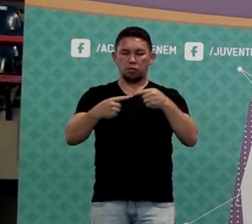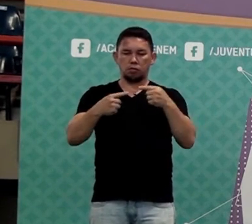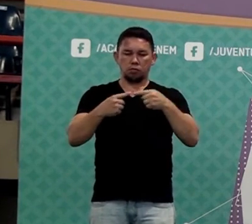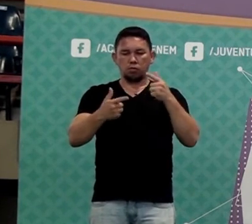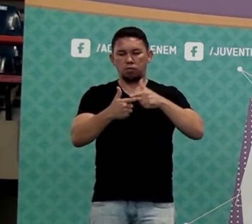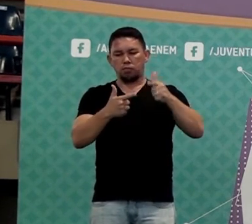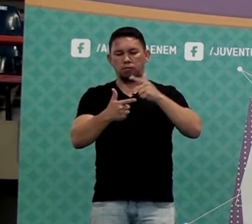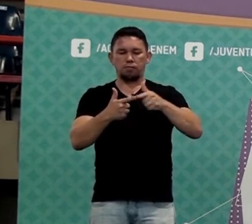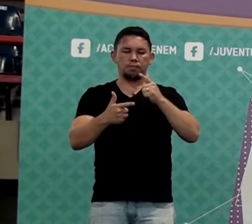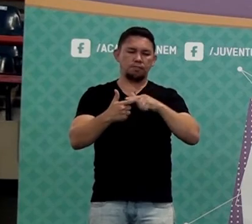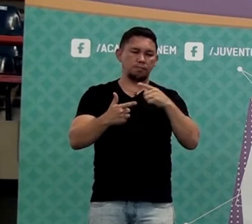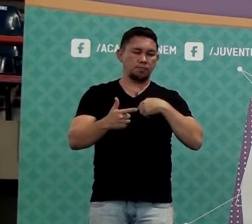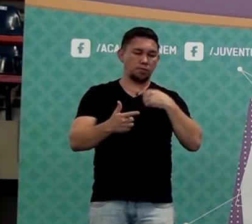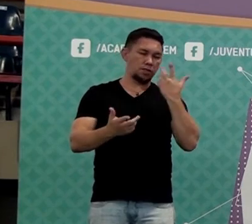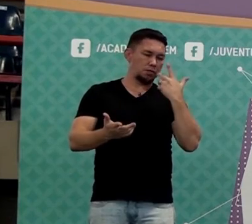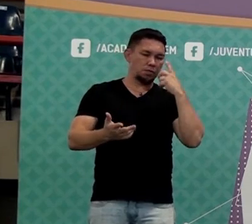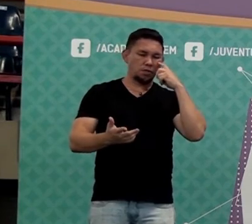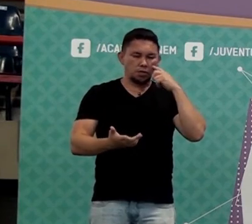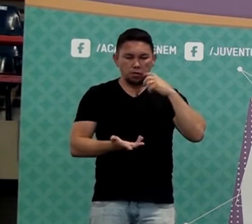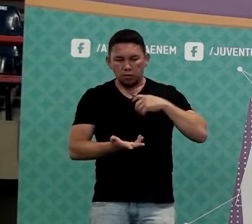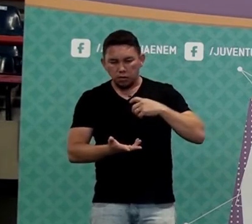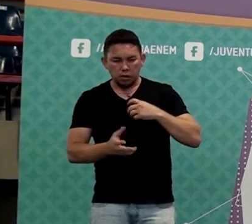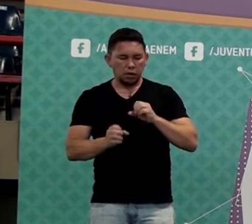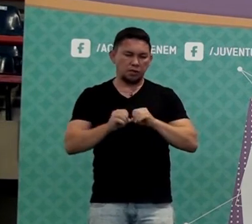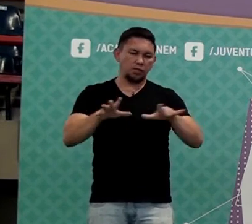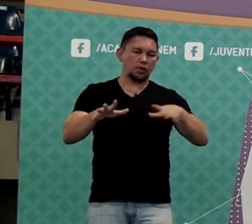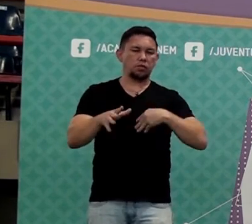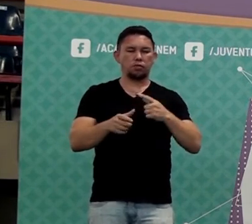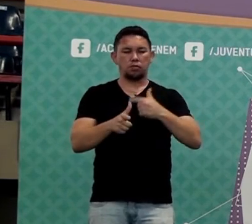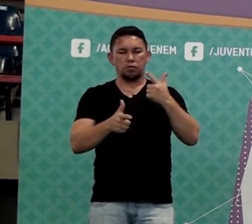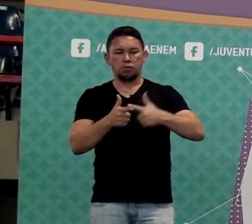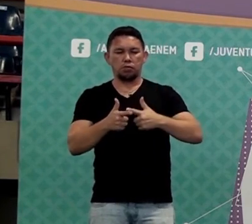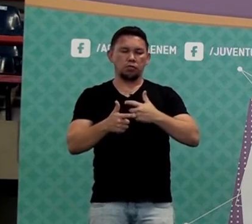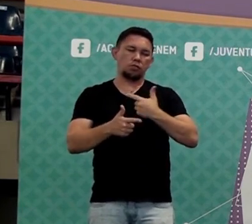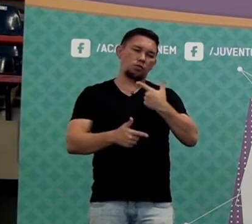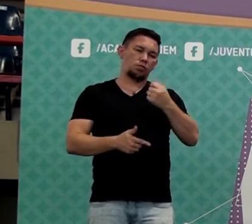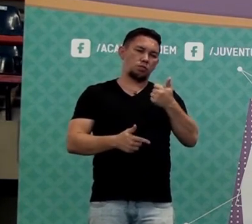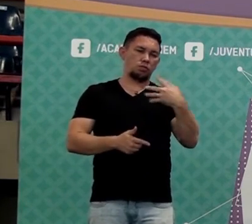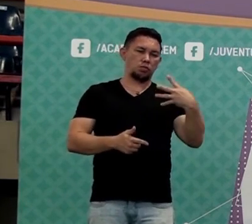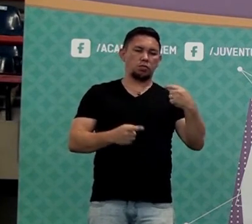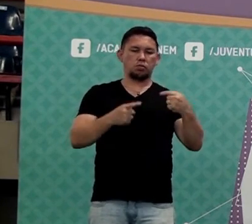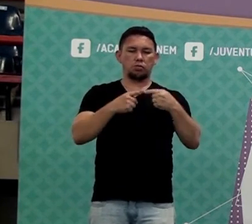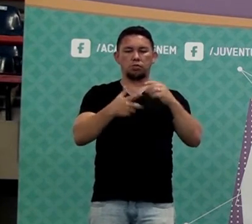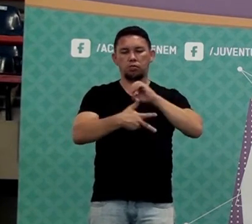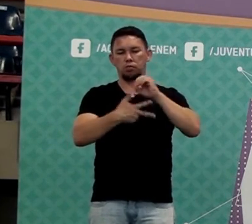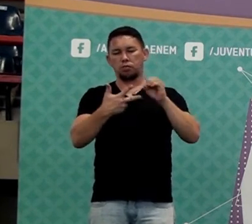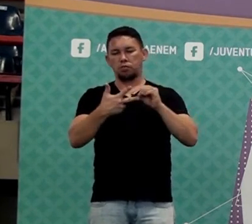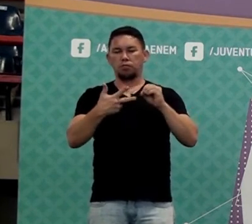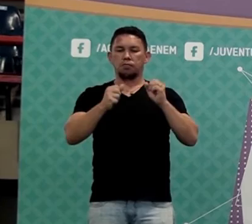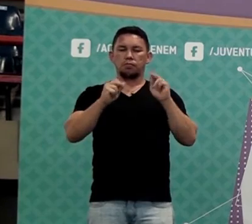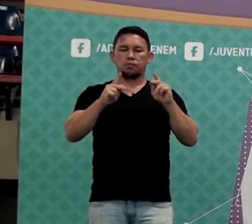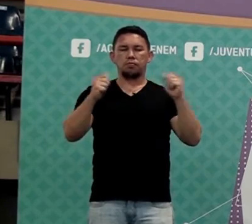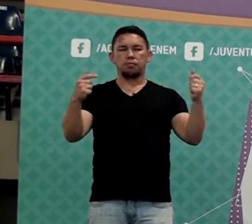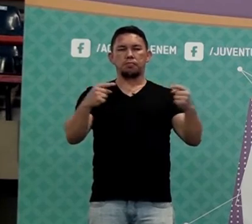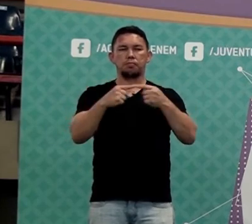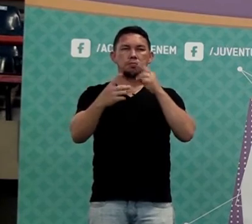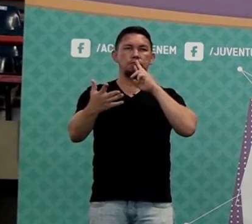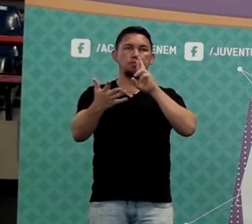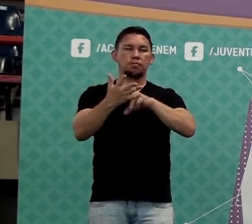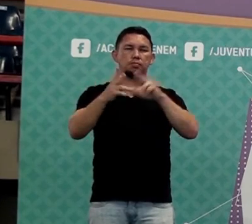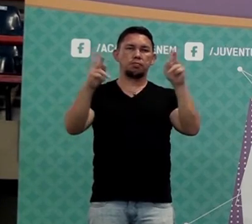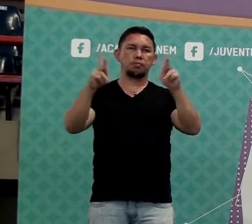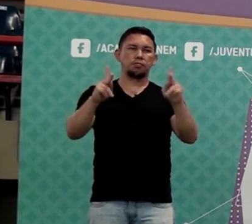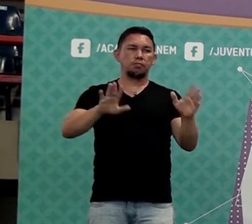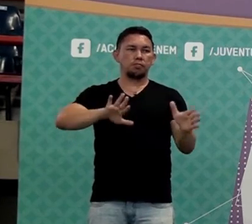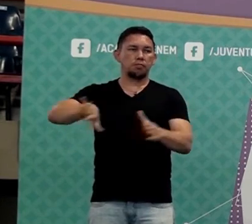Houve um probleminha e teve uma segunda aplicação da prova. Um segundo Enem, né? Então, em 2014, teve essa questão aí. Questão aí que nós conseguiremos fazer tranquilamente, nosso